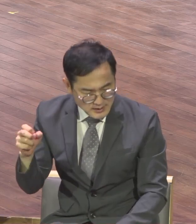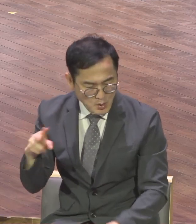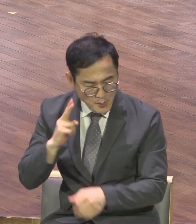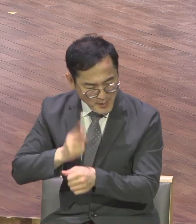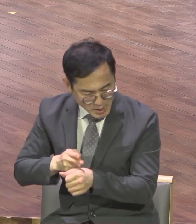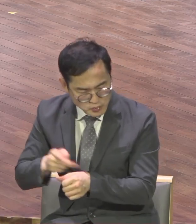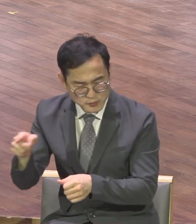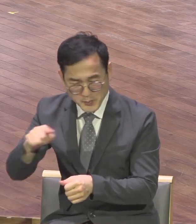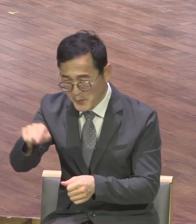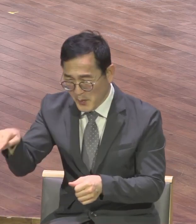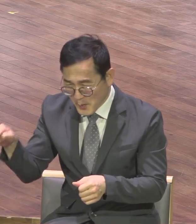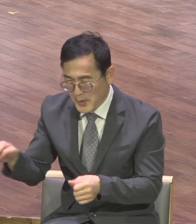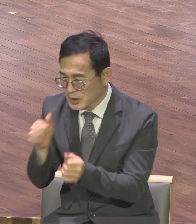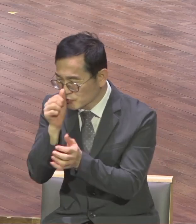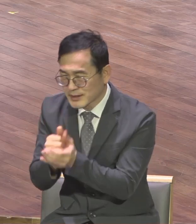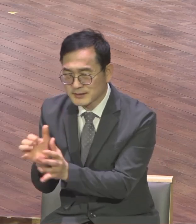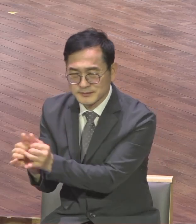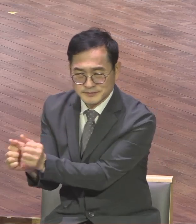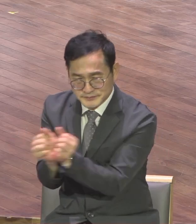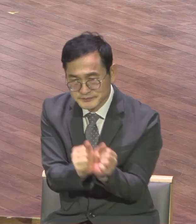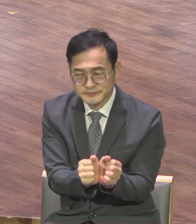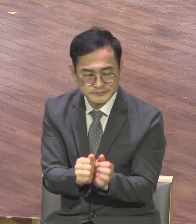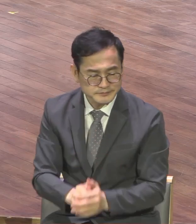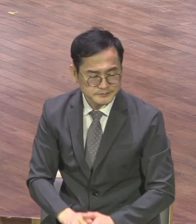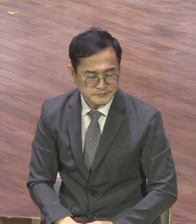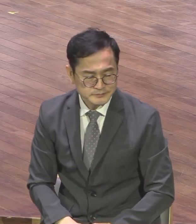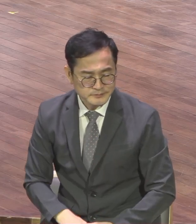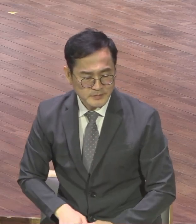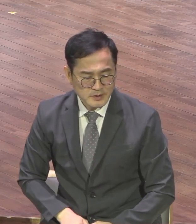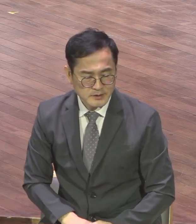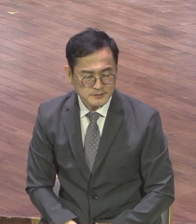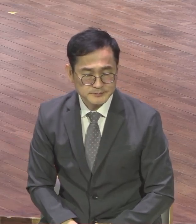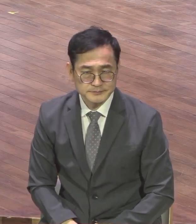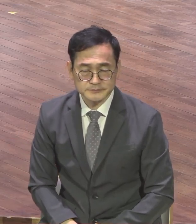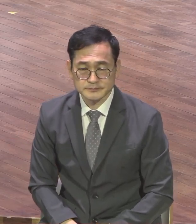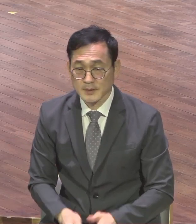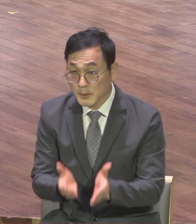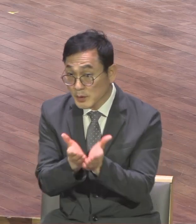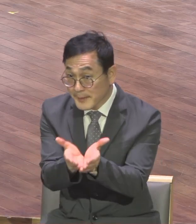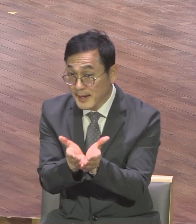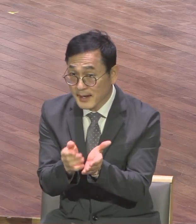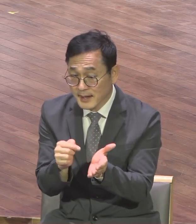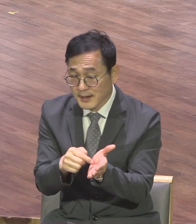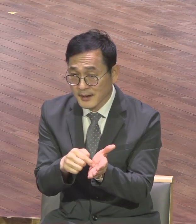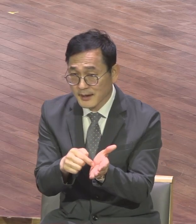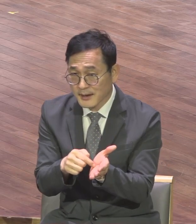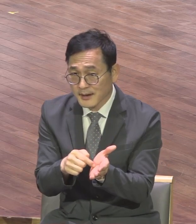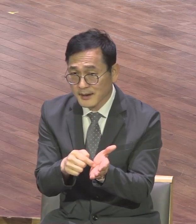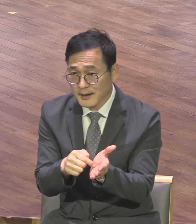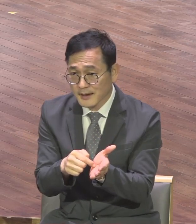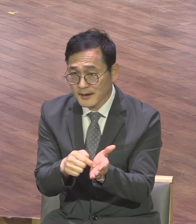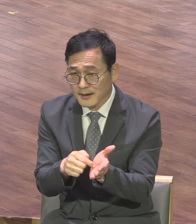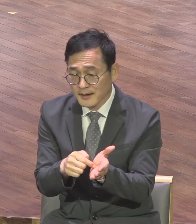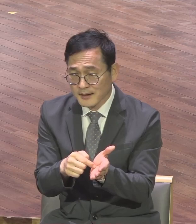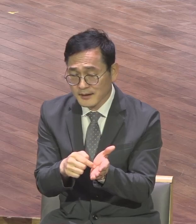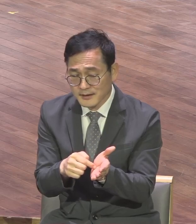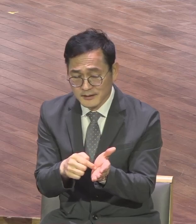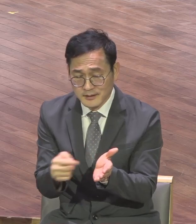사용리 이 7장에는 우리라는 표현이 시작됩니다 우리라는 표현 이 무슨 말인가 하면 사도